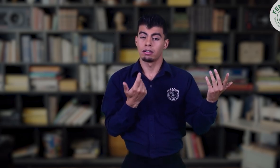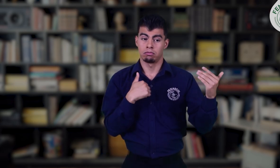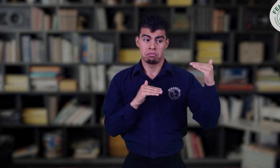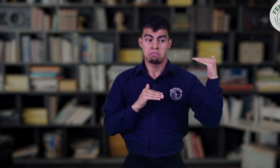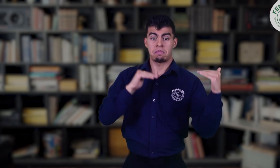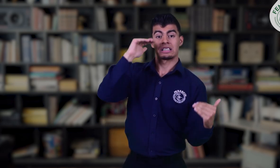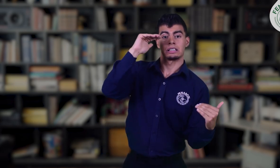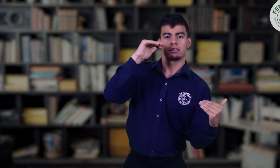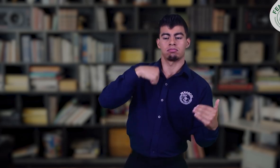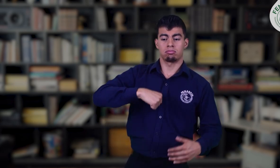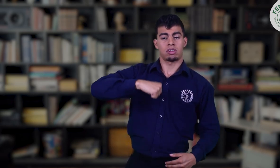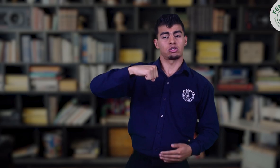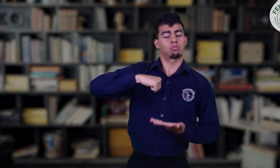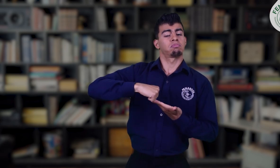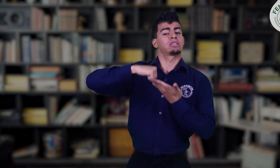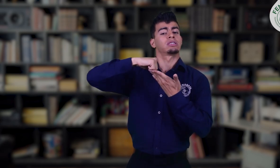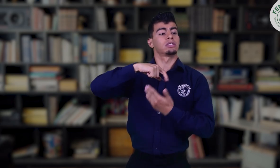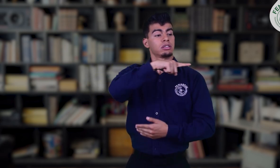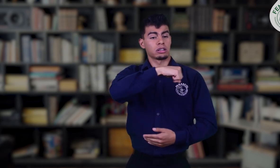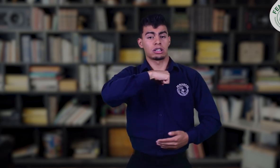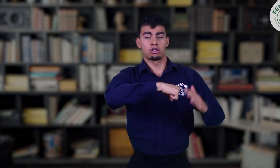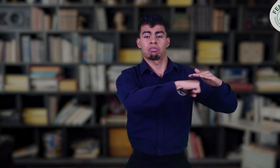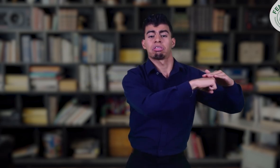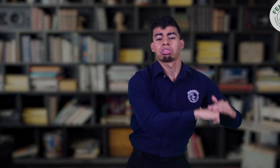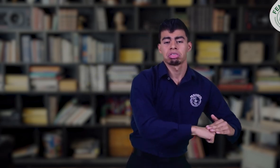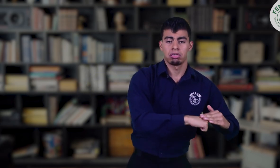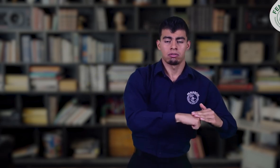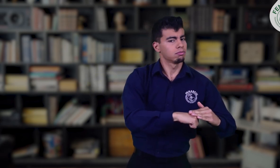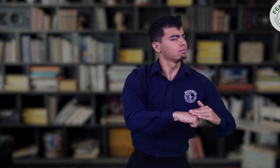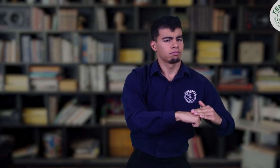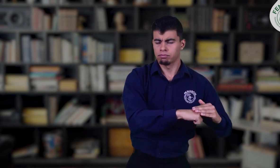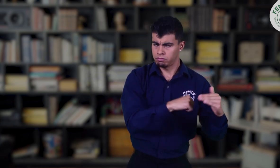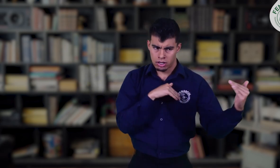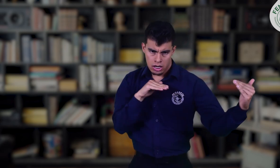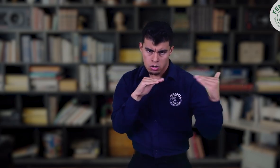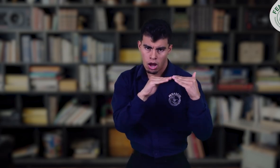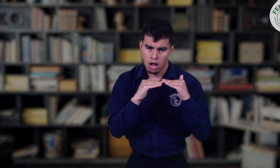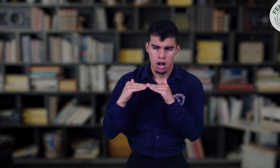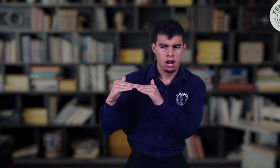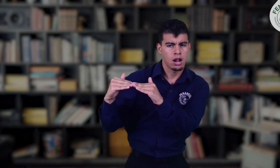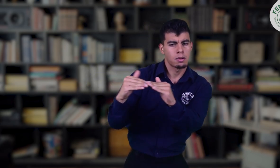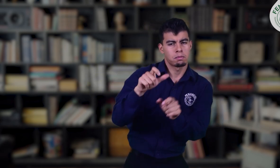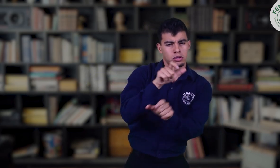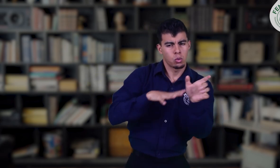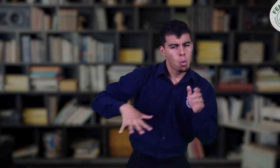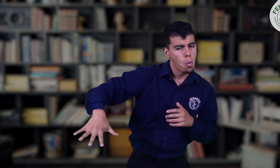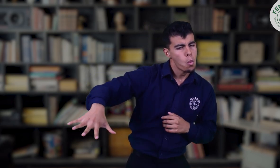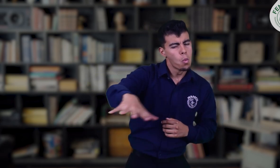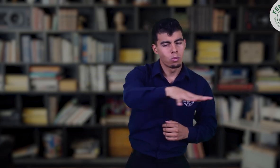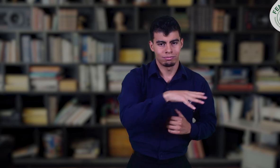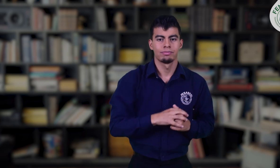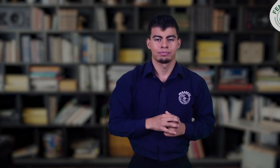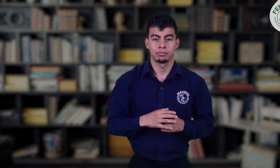límites. El goce de los derechos es igualitario y equitativo para todas las personas.